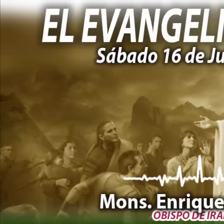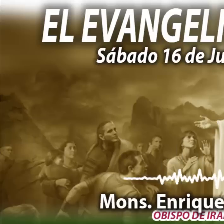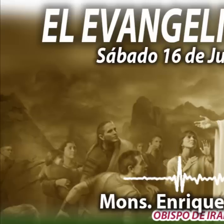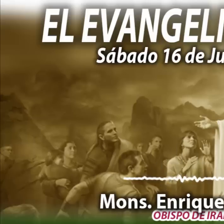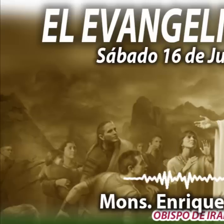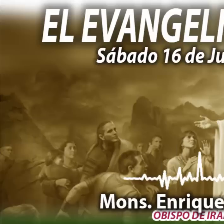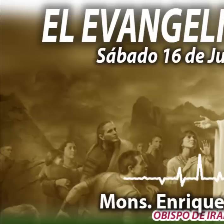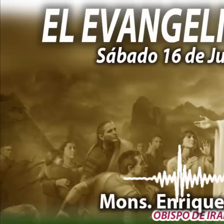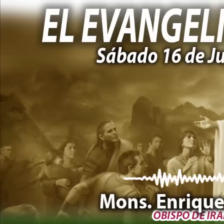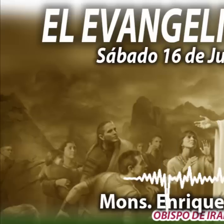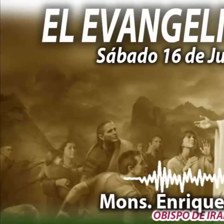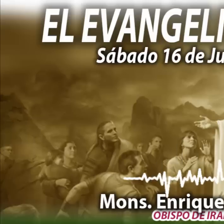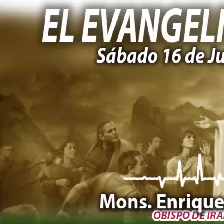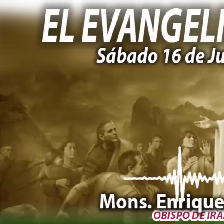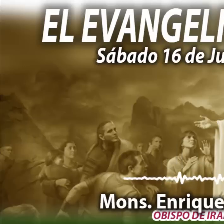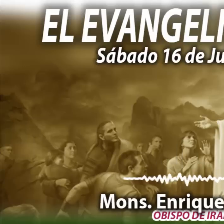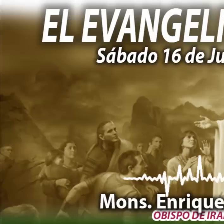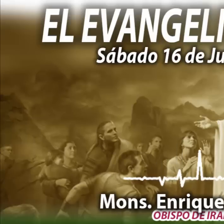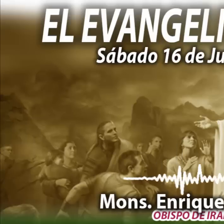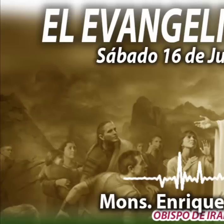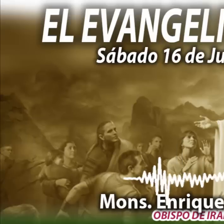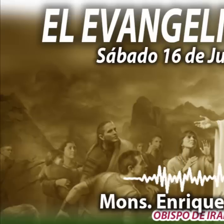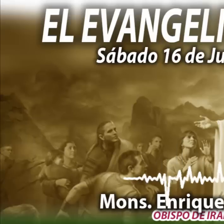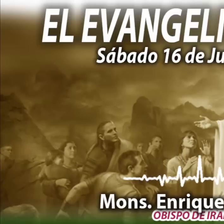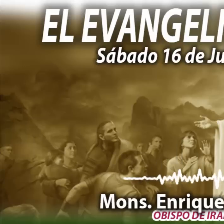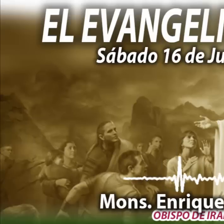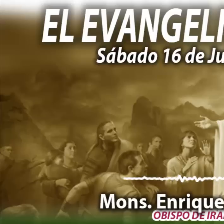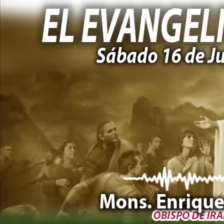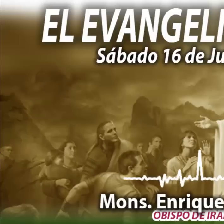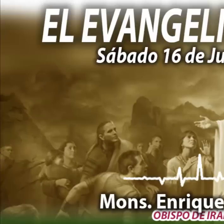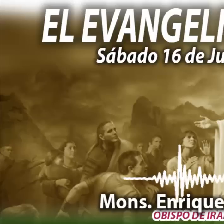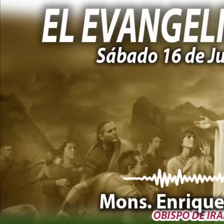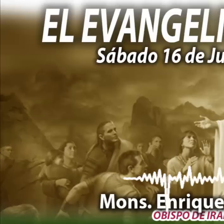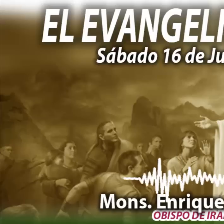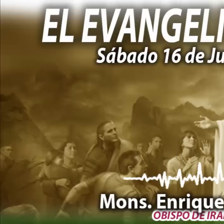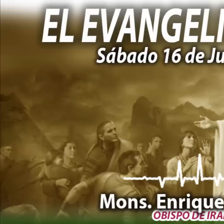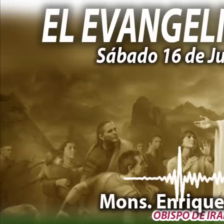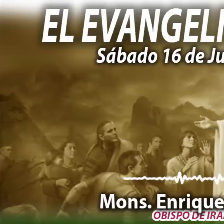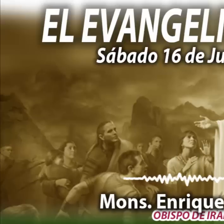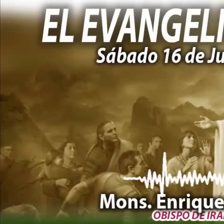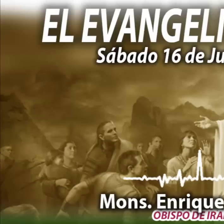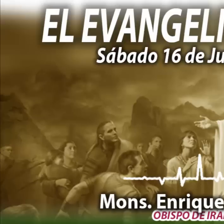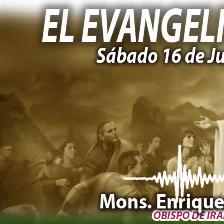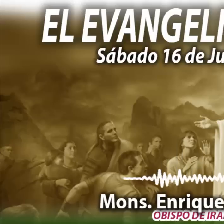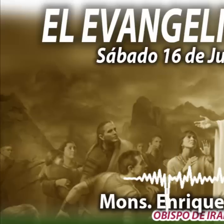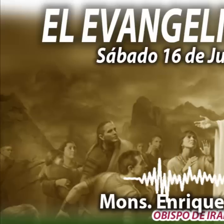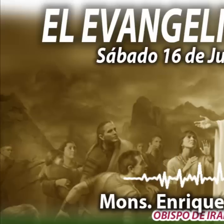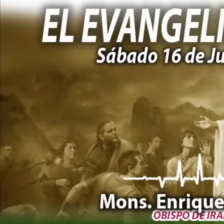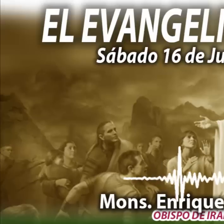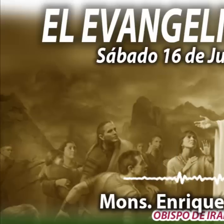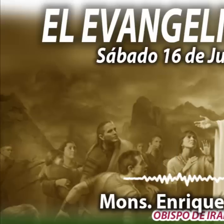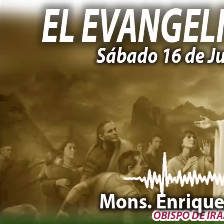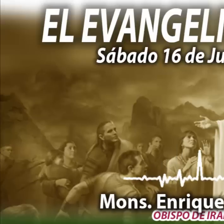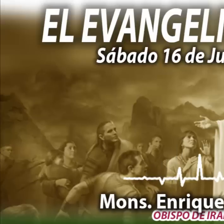El Evangelio del Día, en voz de Monseñor Enrique Díaz, a través de Radio María, Voz de